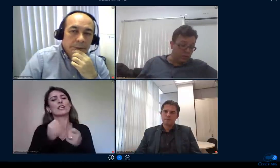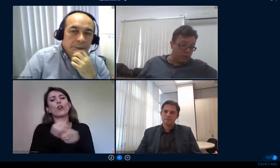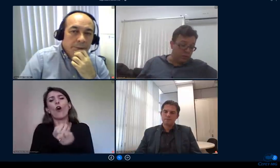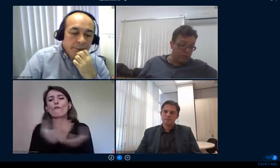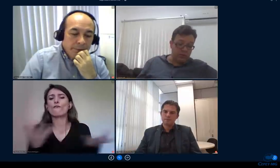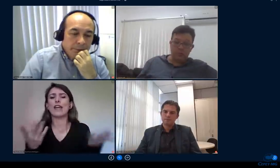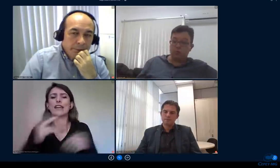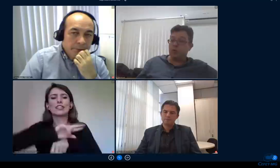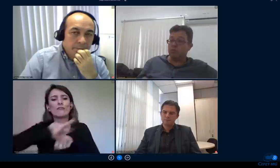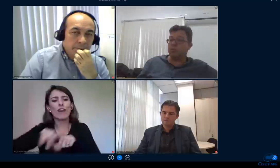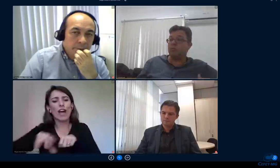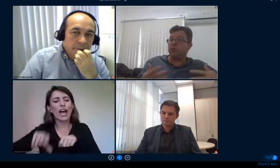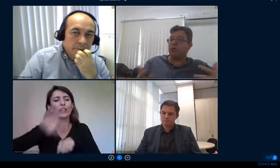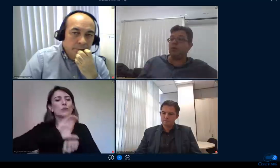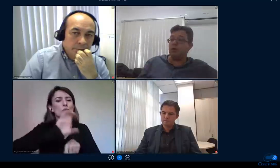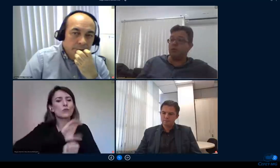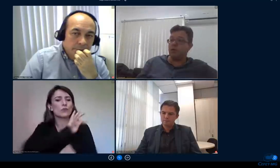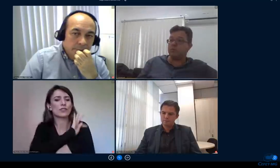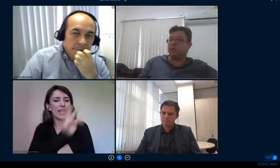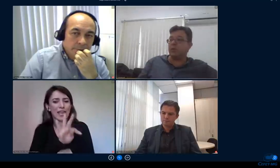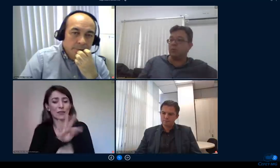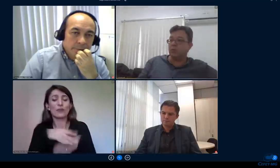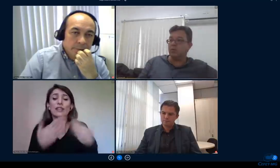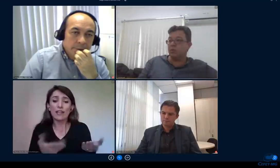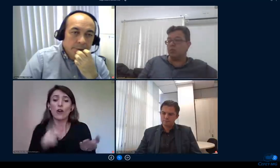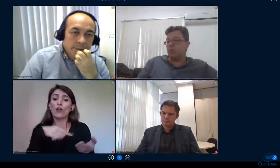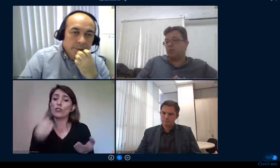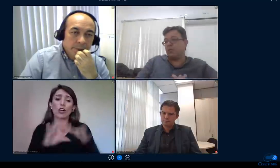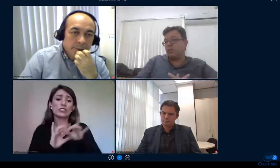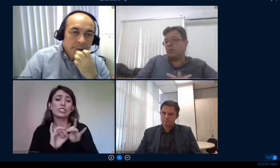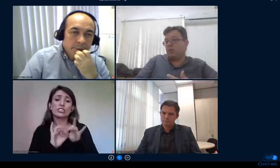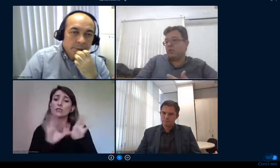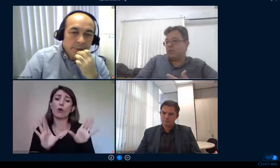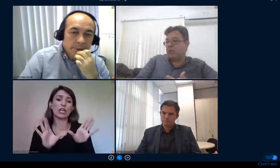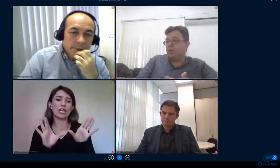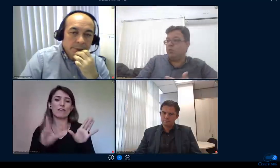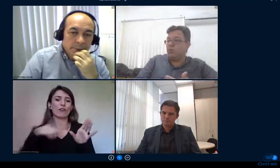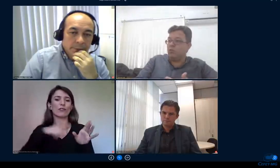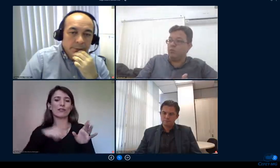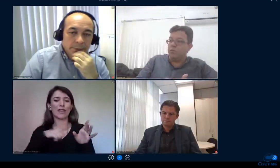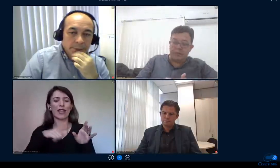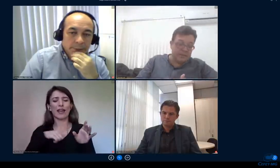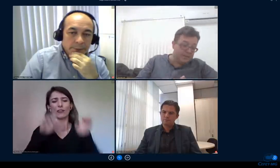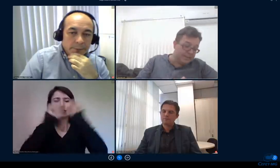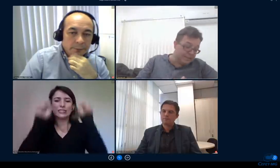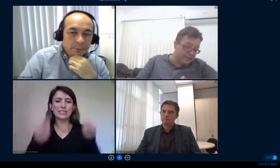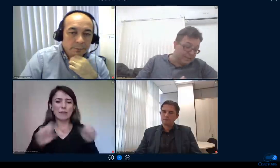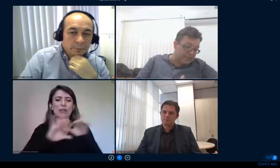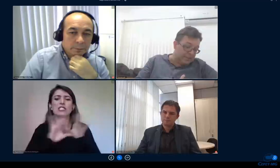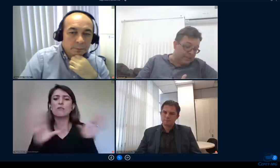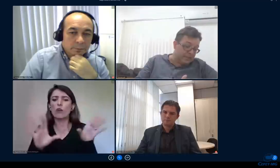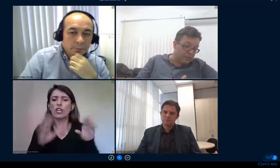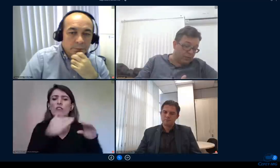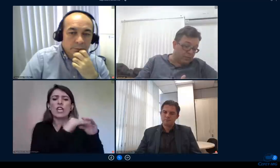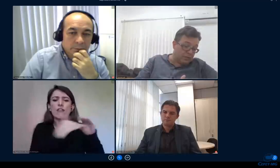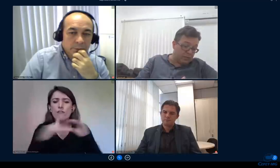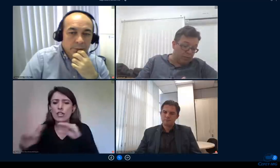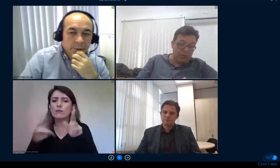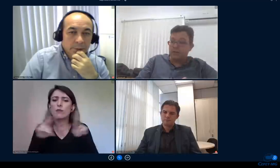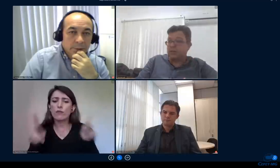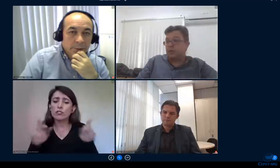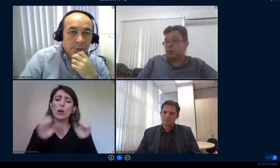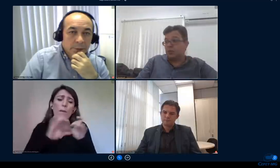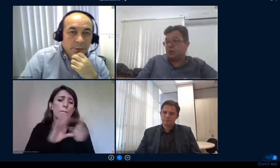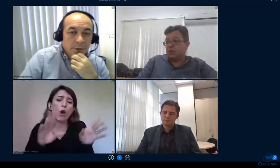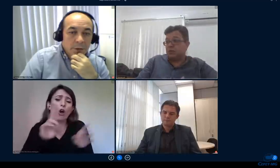nós disponibilizamos todo um repositório já de material produzido para os professores fazerem uso né então nós